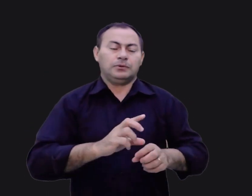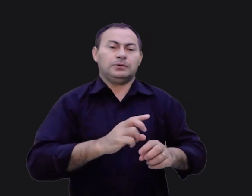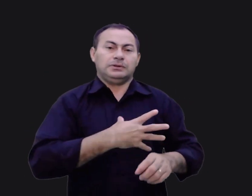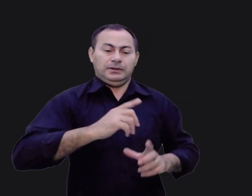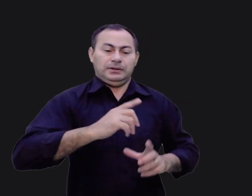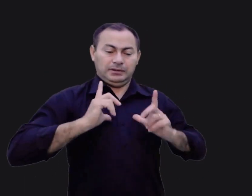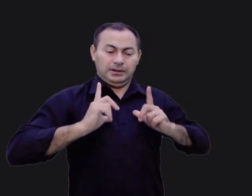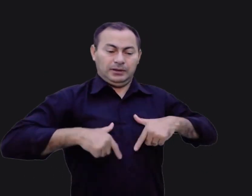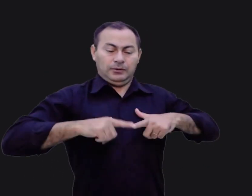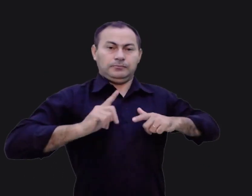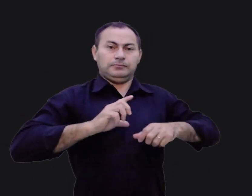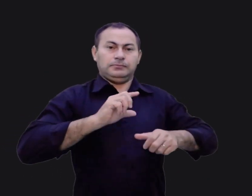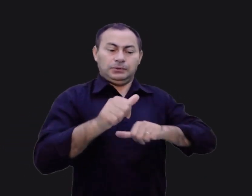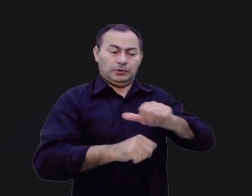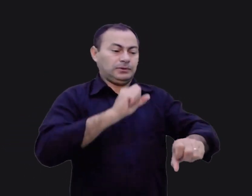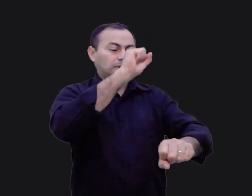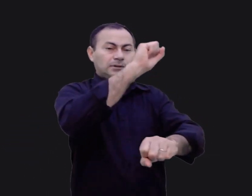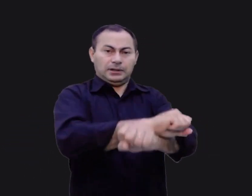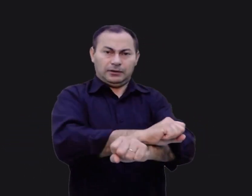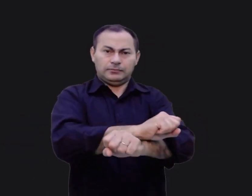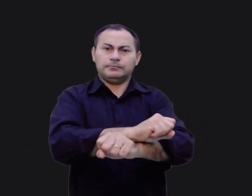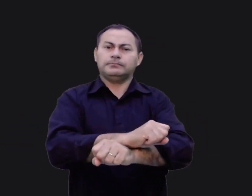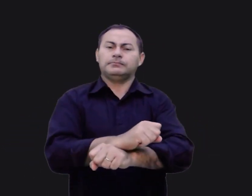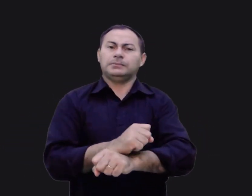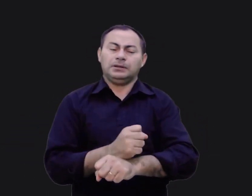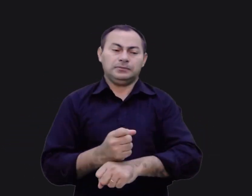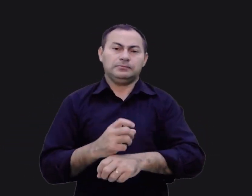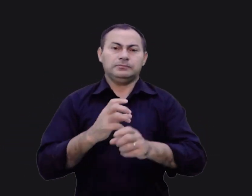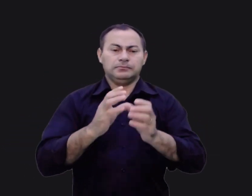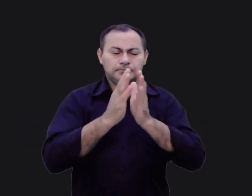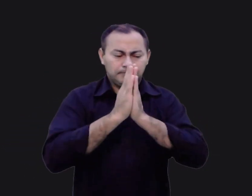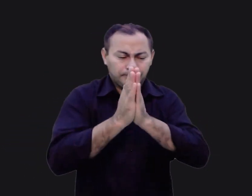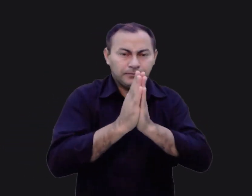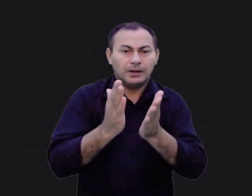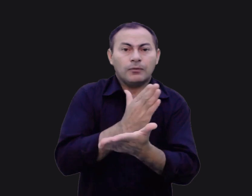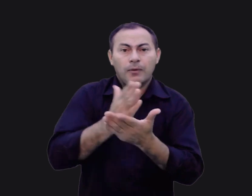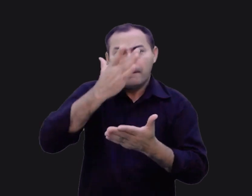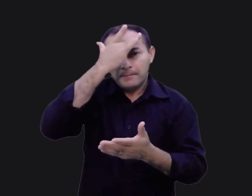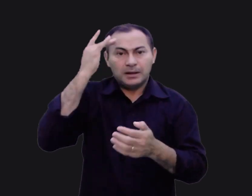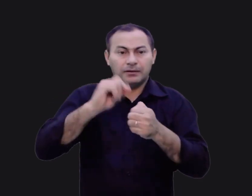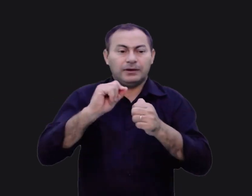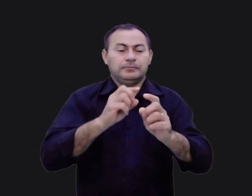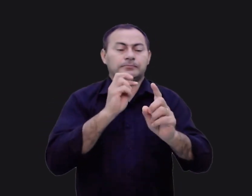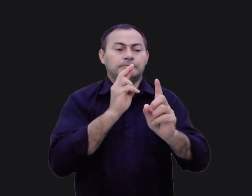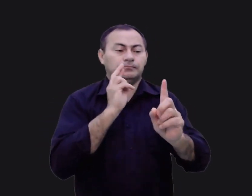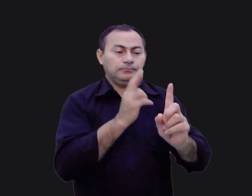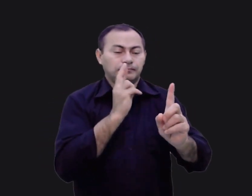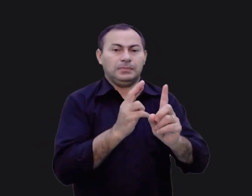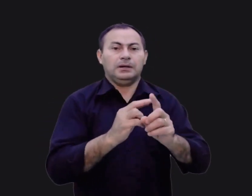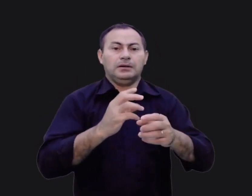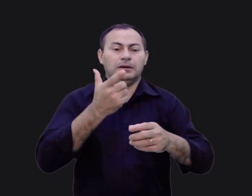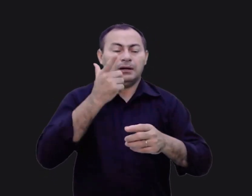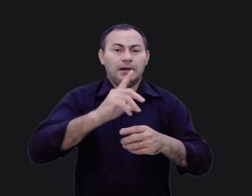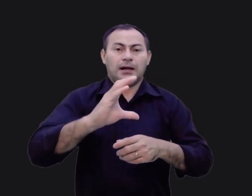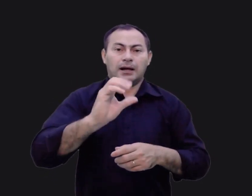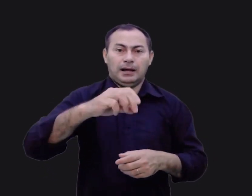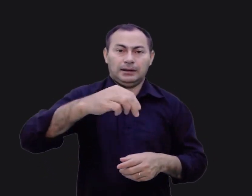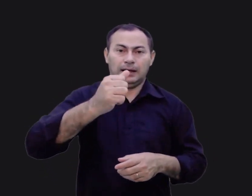Israel e os escravizaram. Isso tem uma aplicação devocional. Algumas pessoas fazem referência a conquistar a Canaã que ainda não